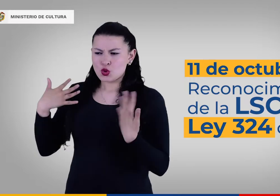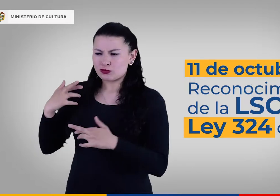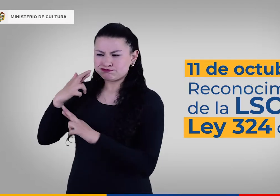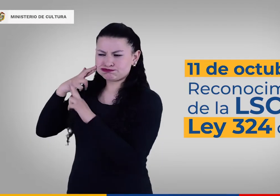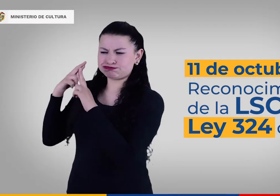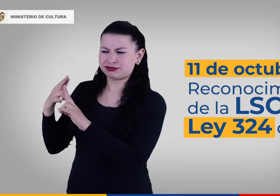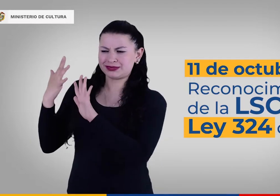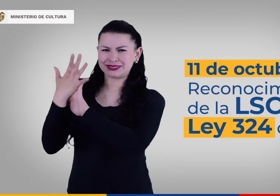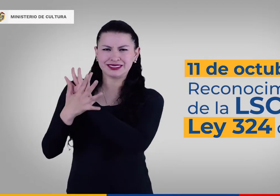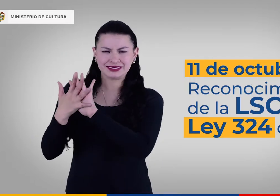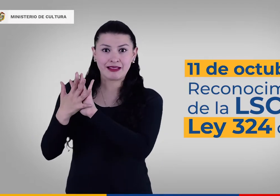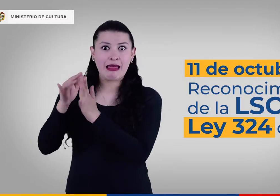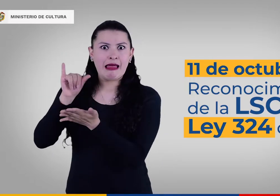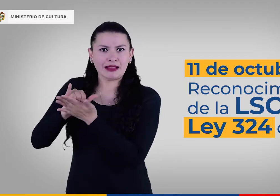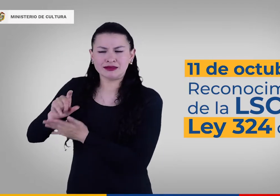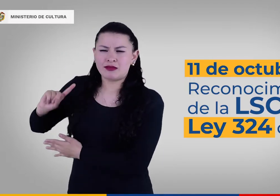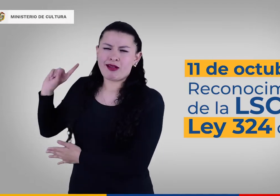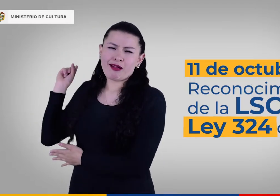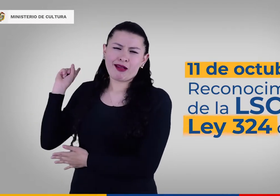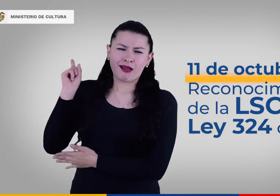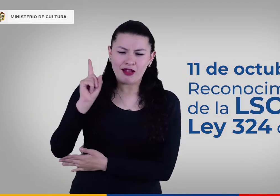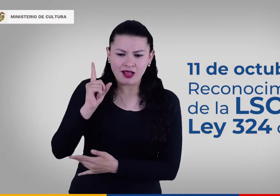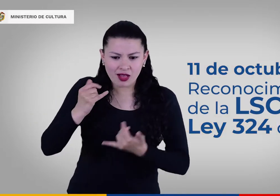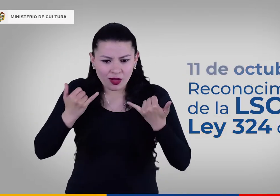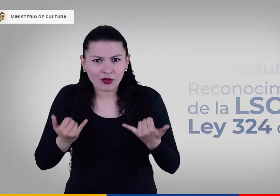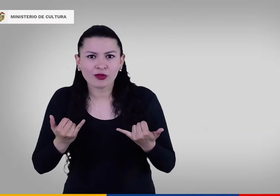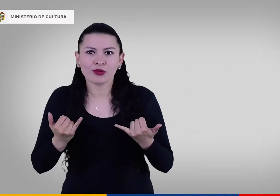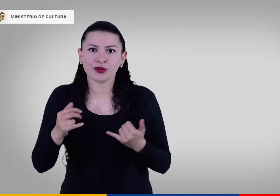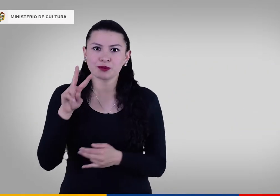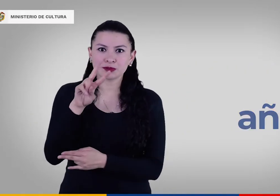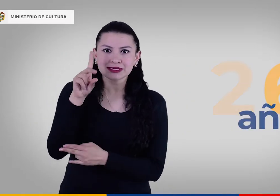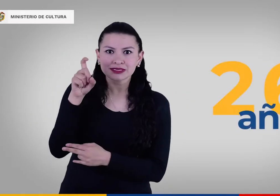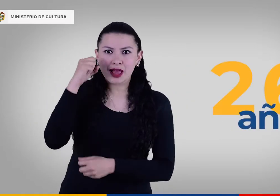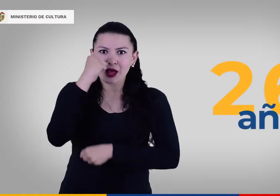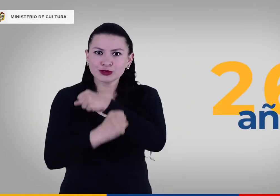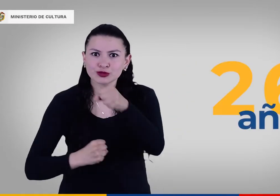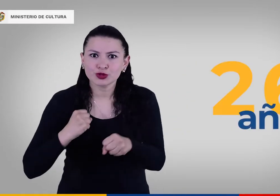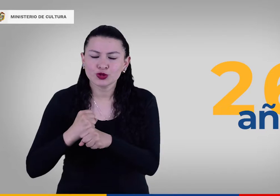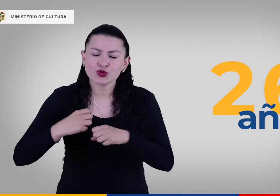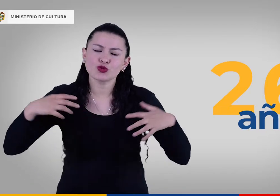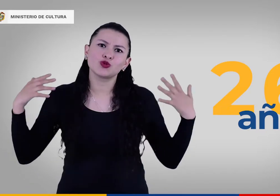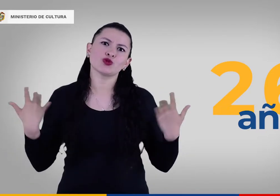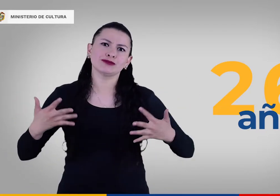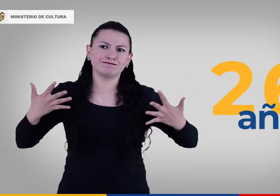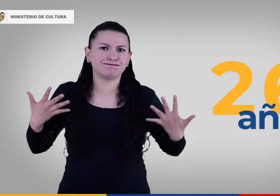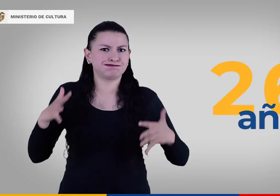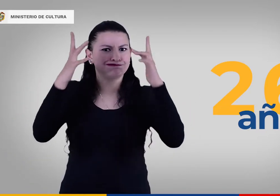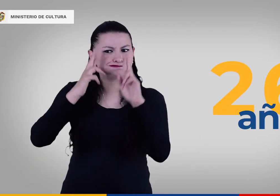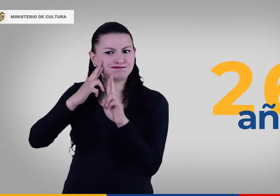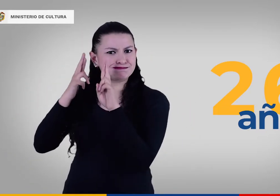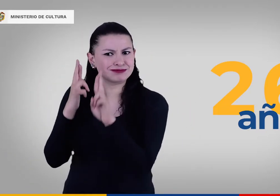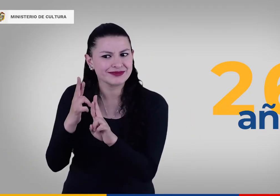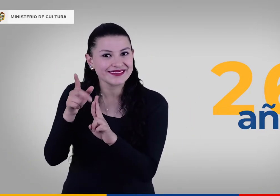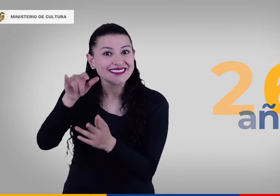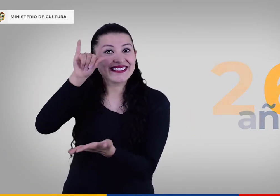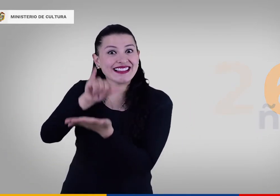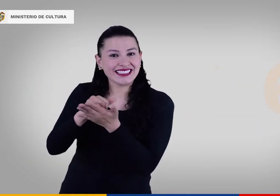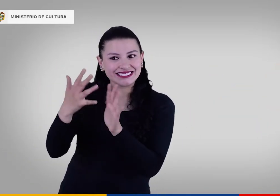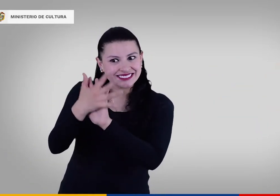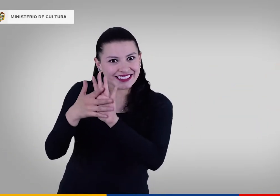Desde ese entonces hasta la fecha han transcurrido 26 años, lo que es motivo de celebración, y es la razón por la que hace